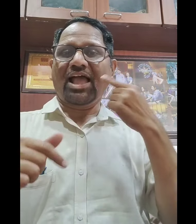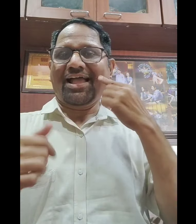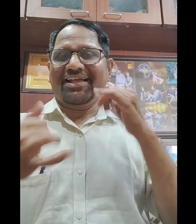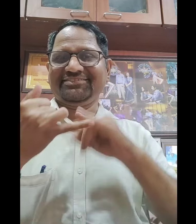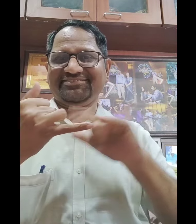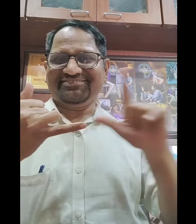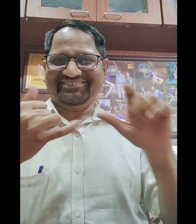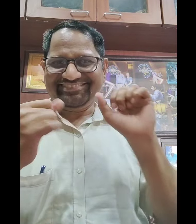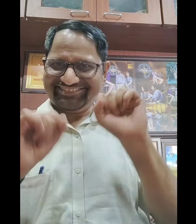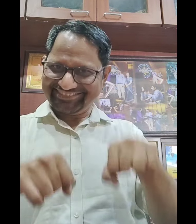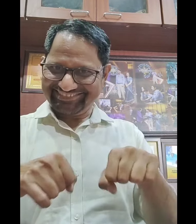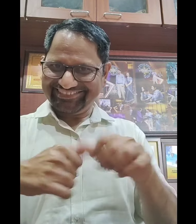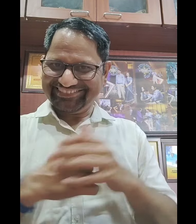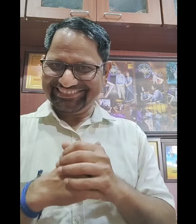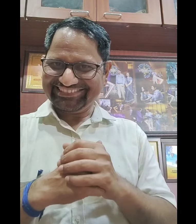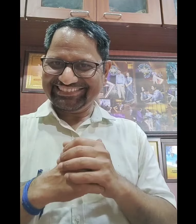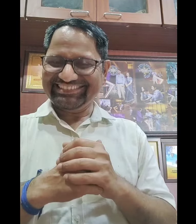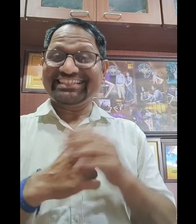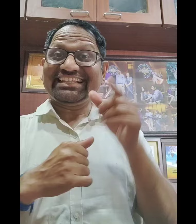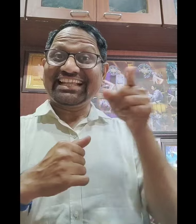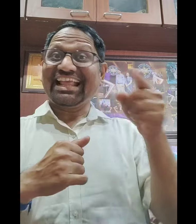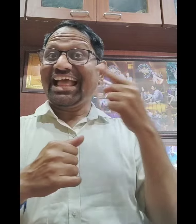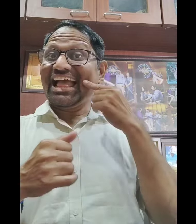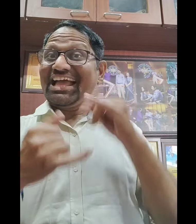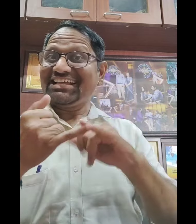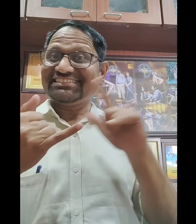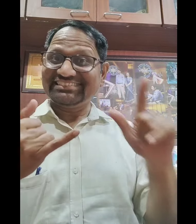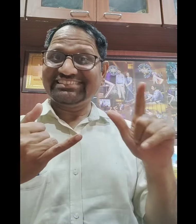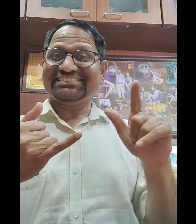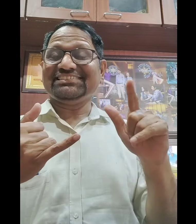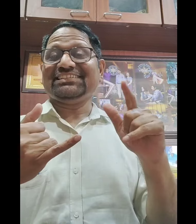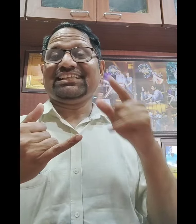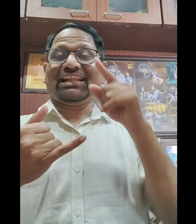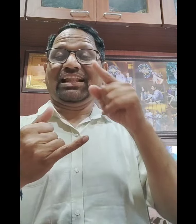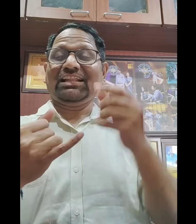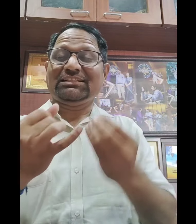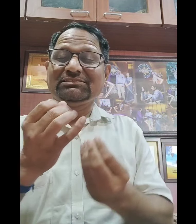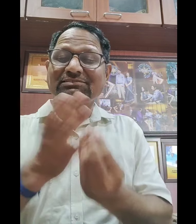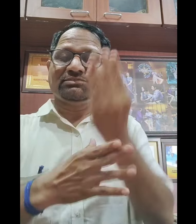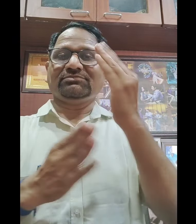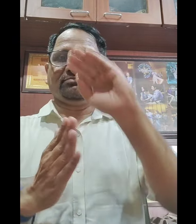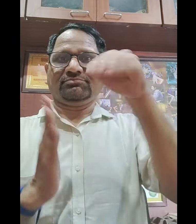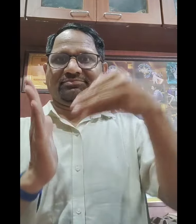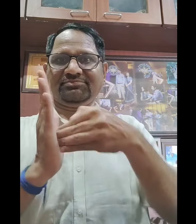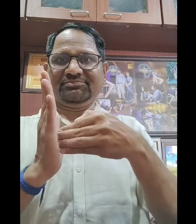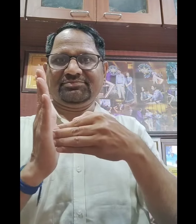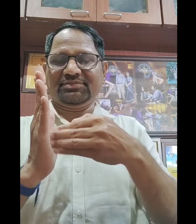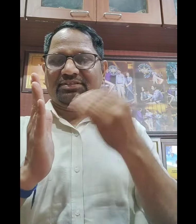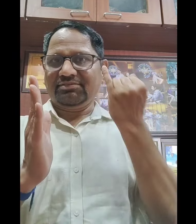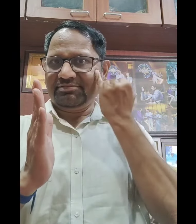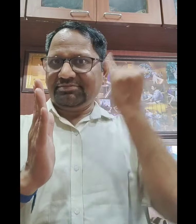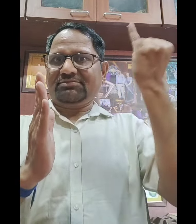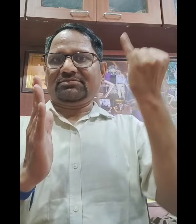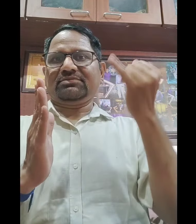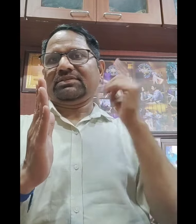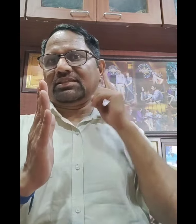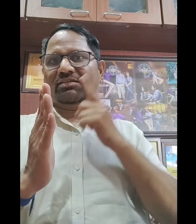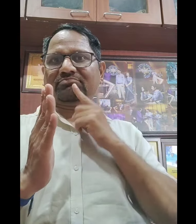जो Indian Sign Language है उनकी Mother Tongue है Indian Sign Language जो की ISLRTC